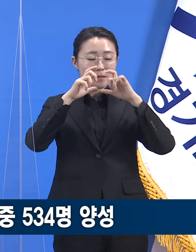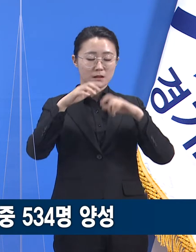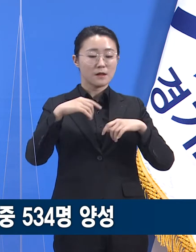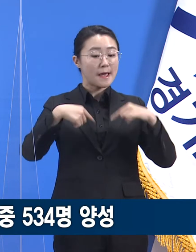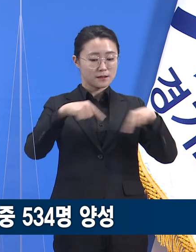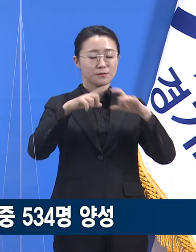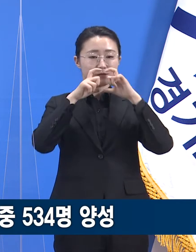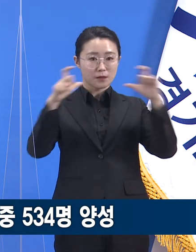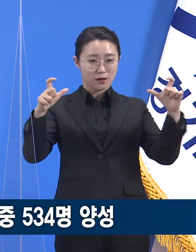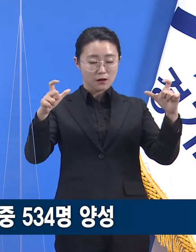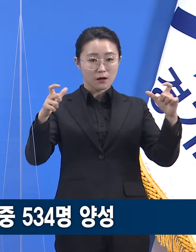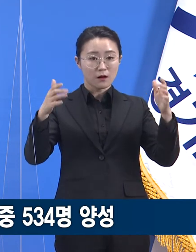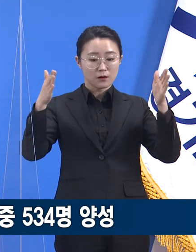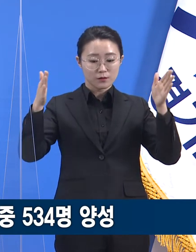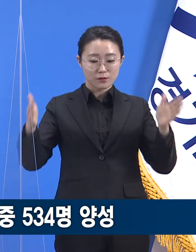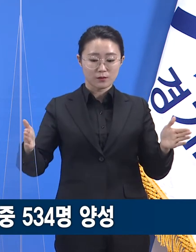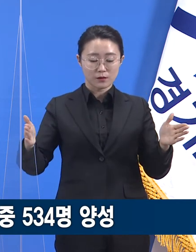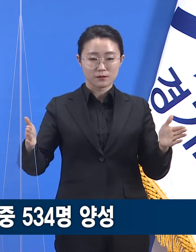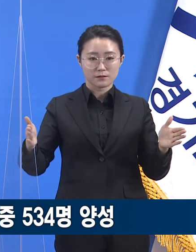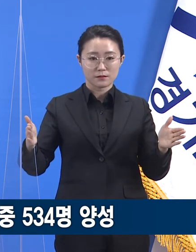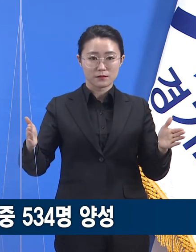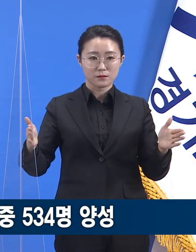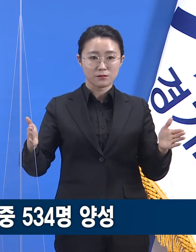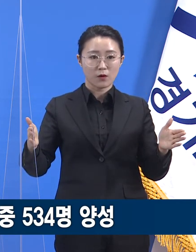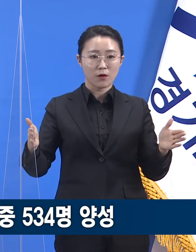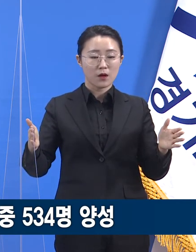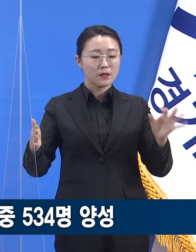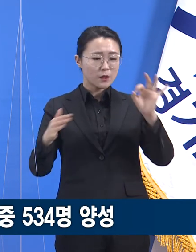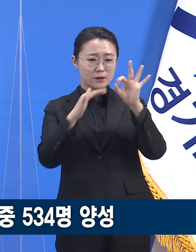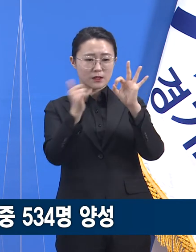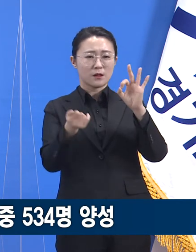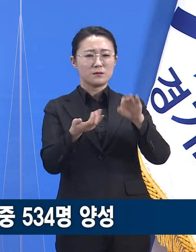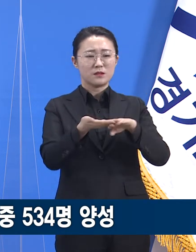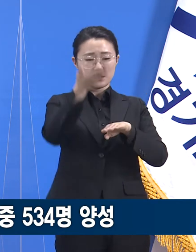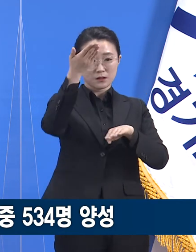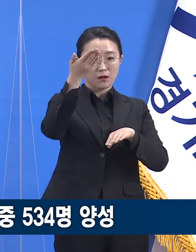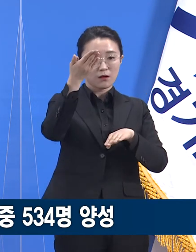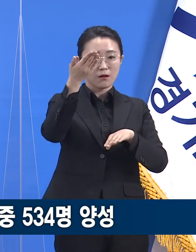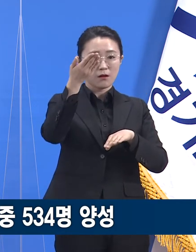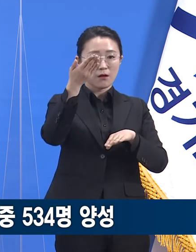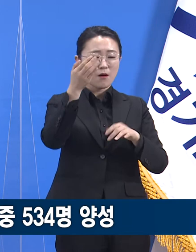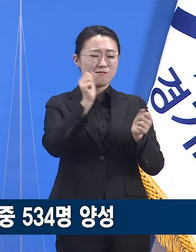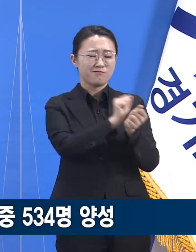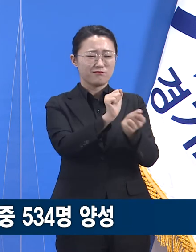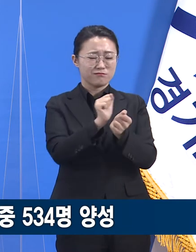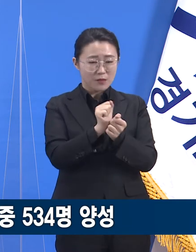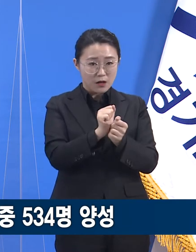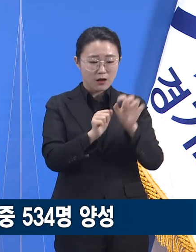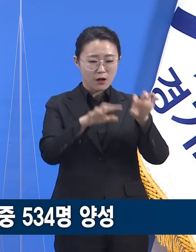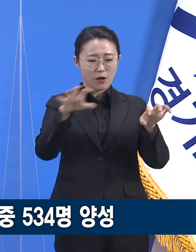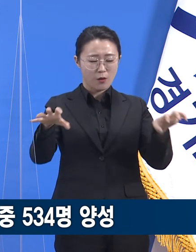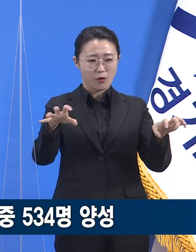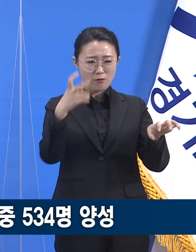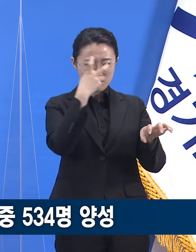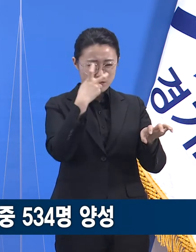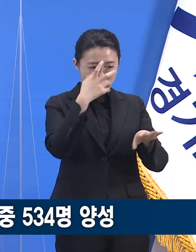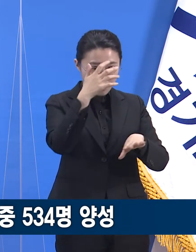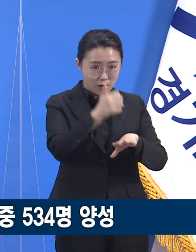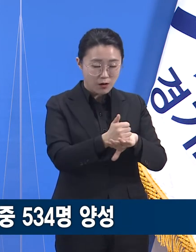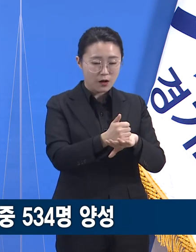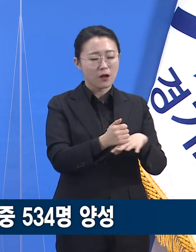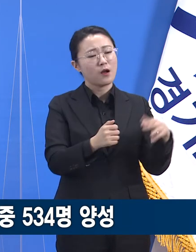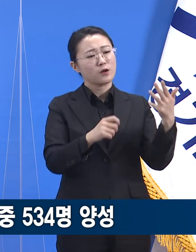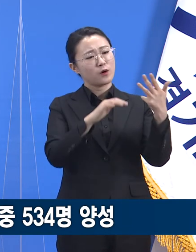이상의 확진자가 발생한 규모 있는 클러스터들만을 살펴봐도 최소 8개의 집단감염 클러스터가